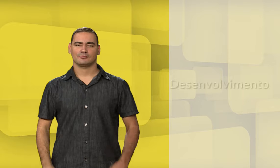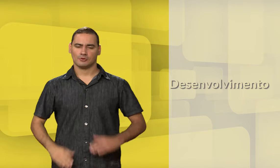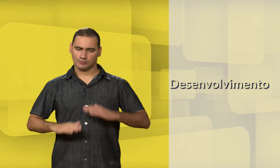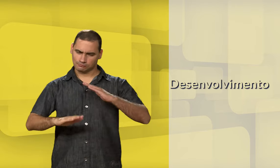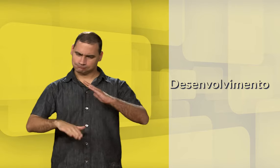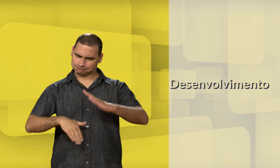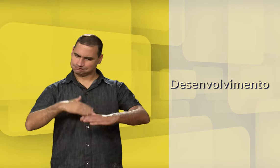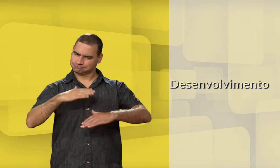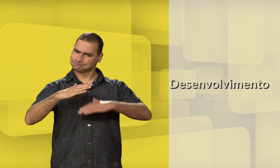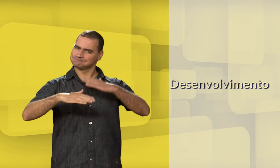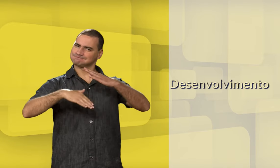Desenvolvimento